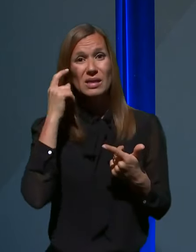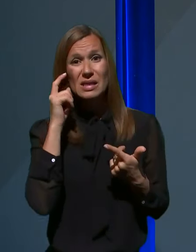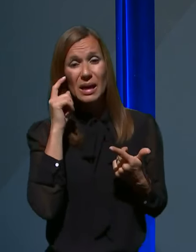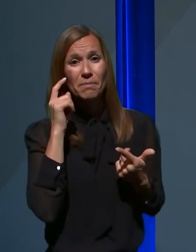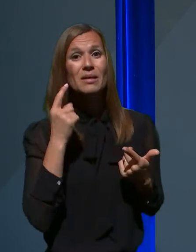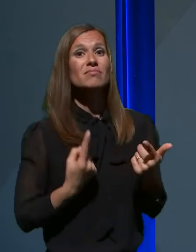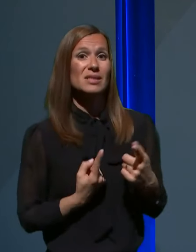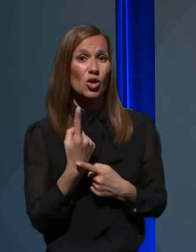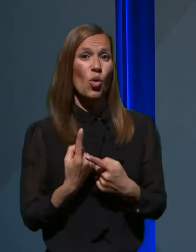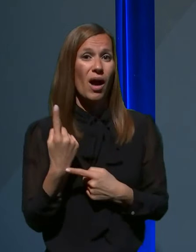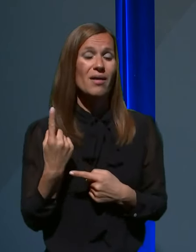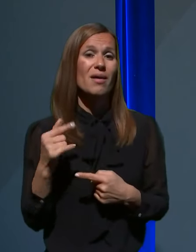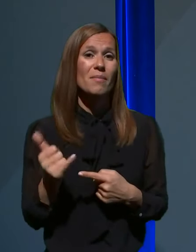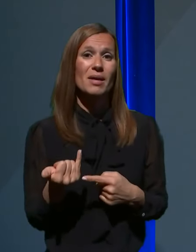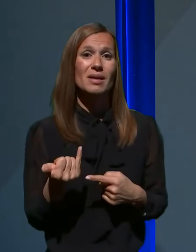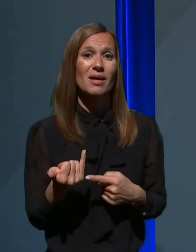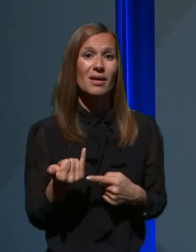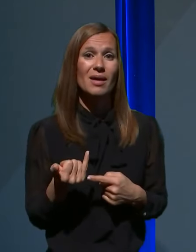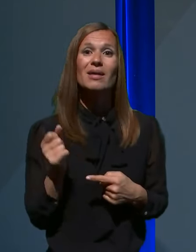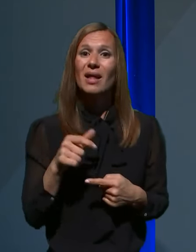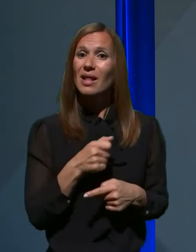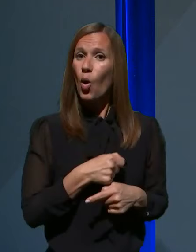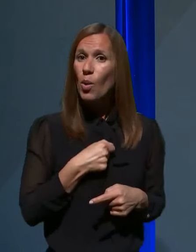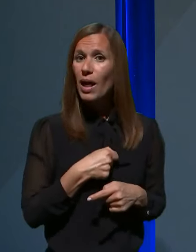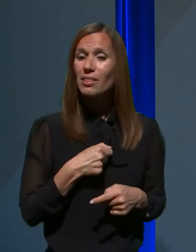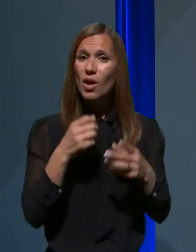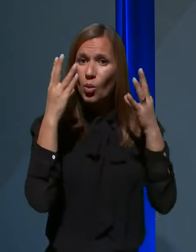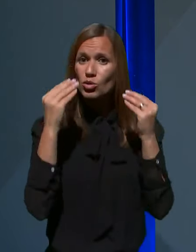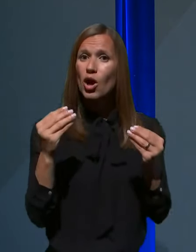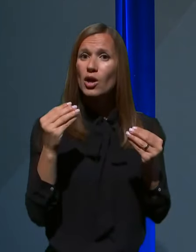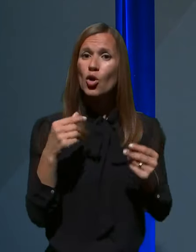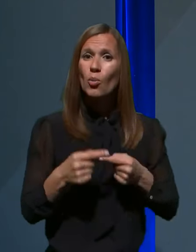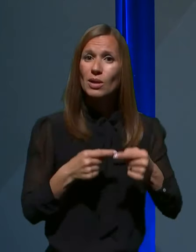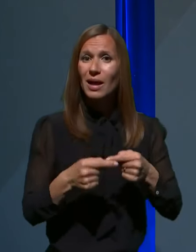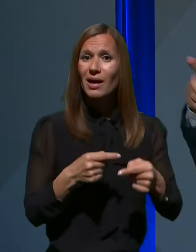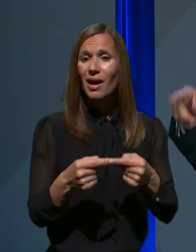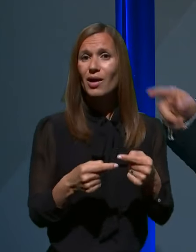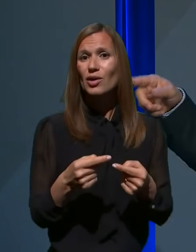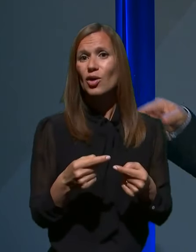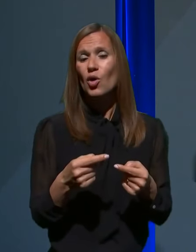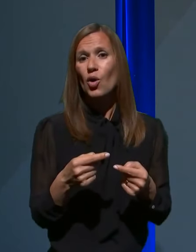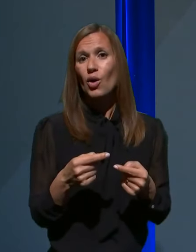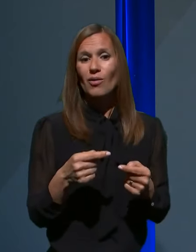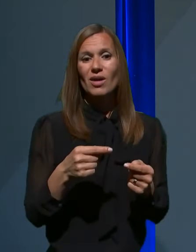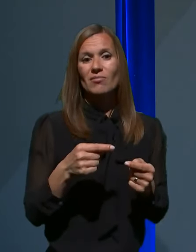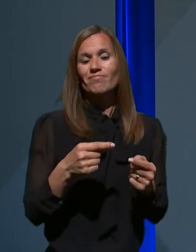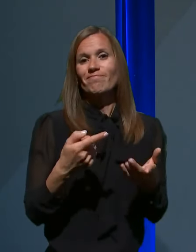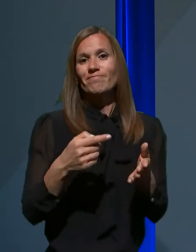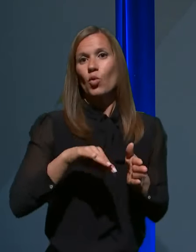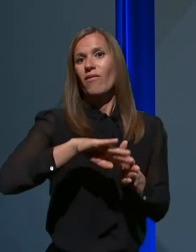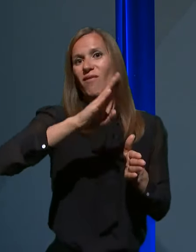pa je, da ta obolenja običajno pač potekajo v nekih ciklih, v valovih